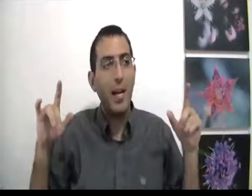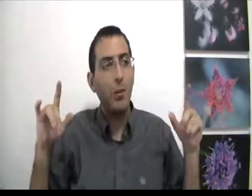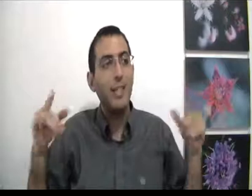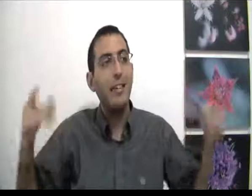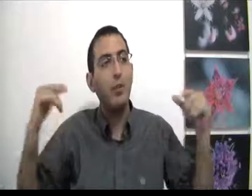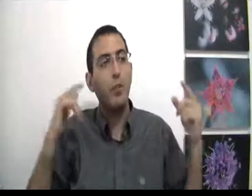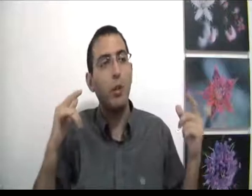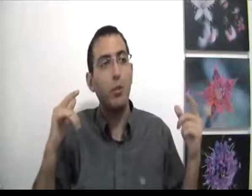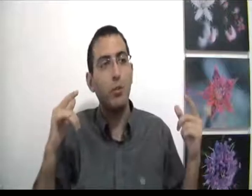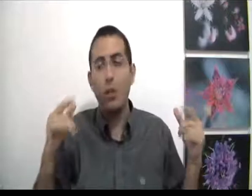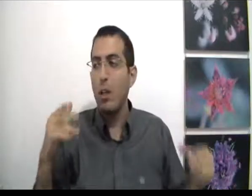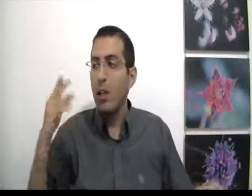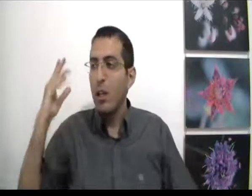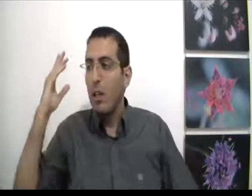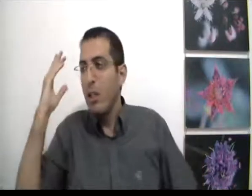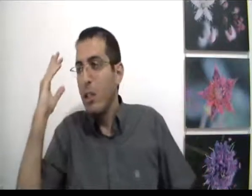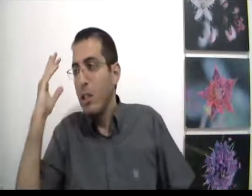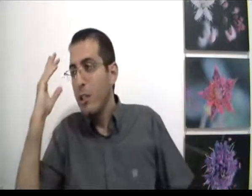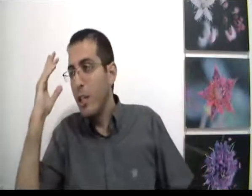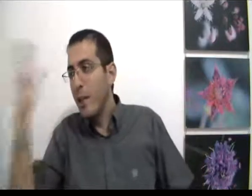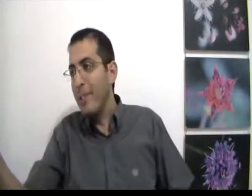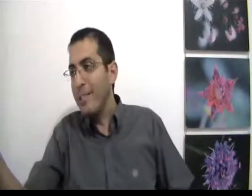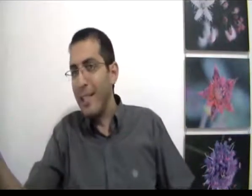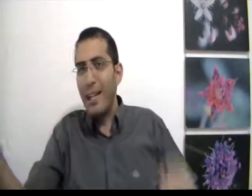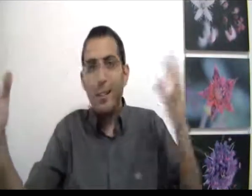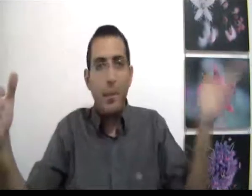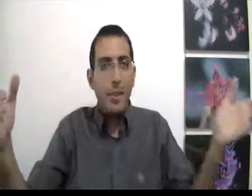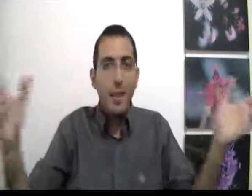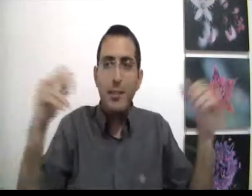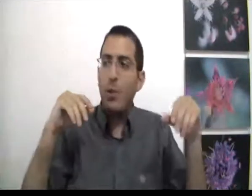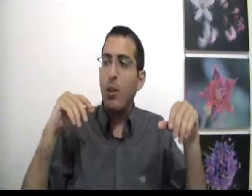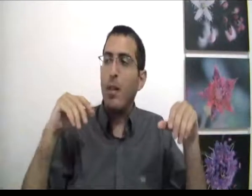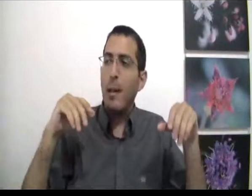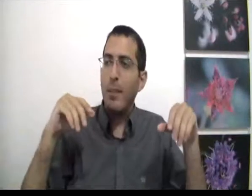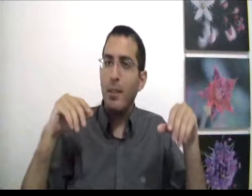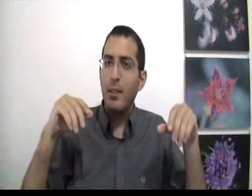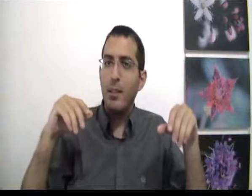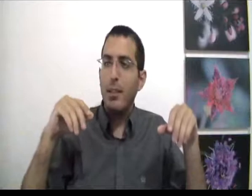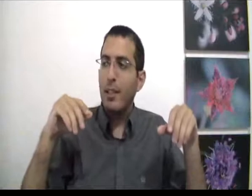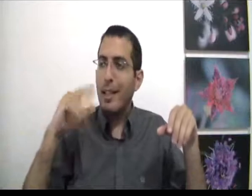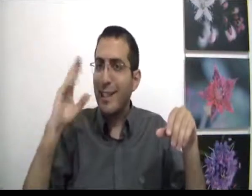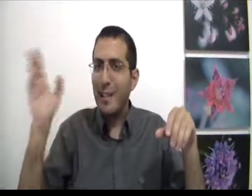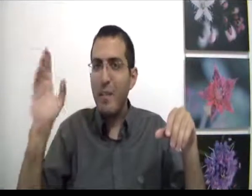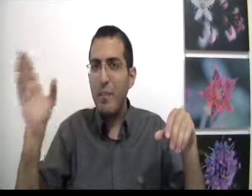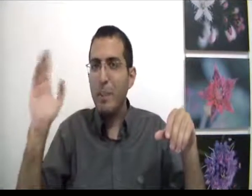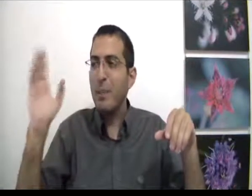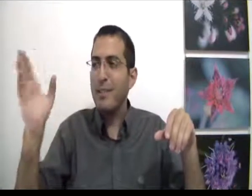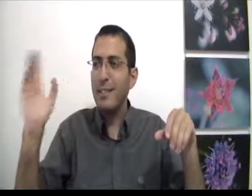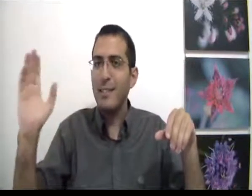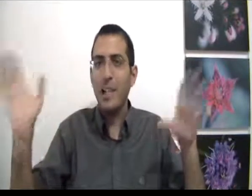% אין סוף הוכחות שאם תעשה ככה תקבל ככה זה לא הוכחה למה? כי אתה עדיין מתבסס על שכל